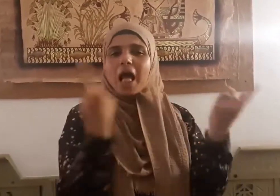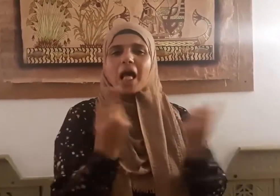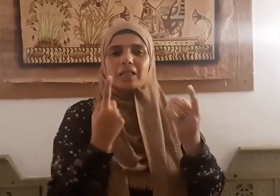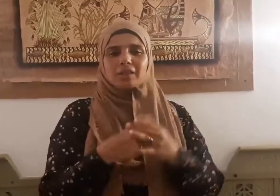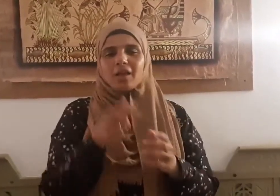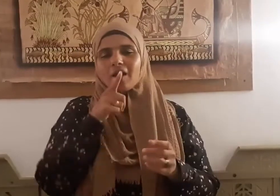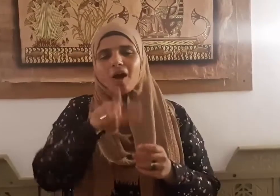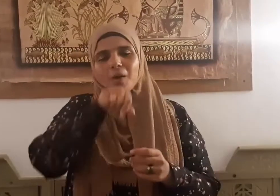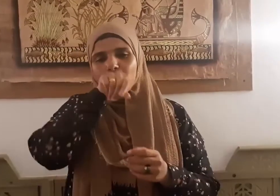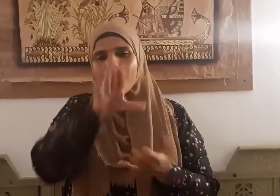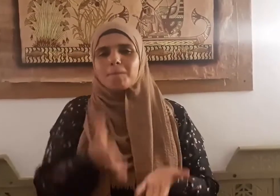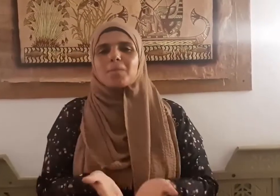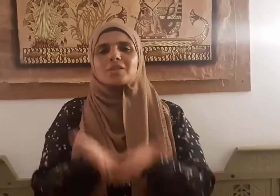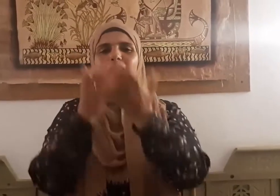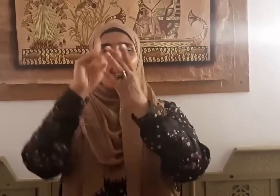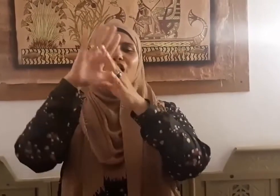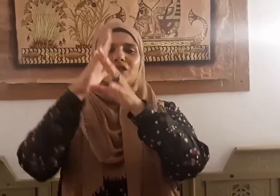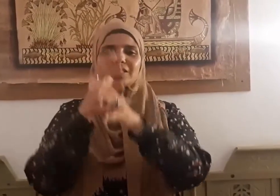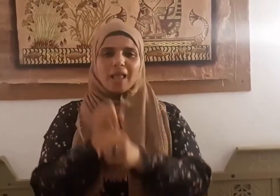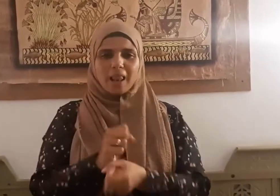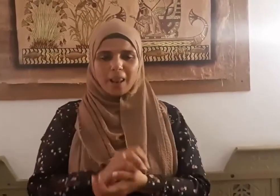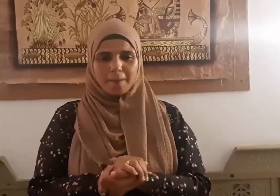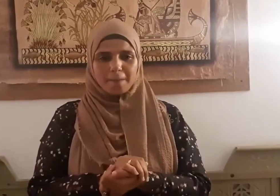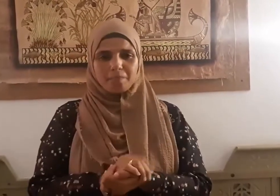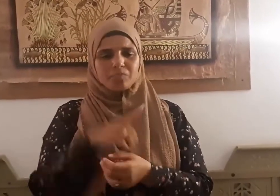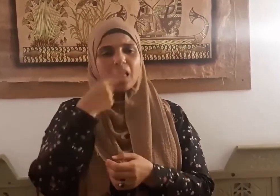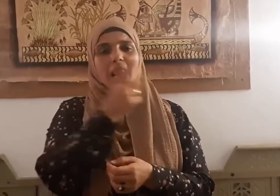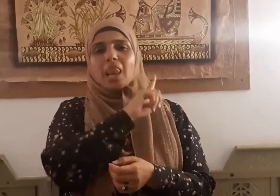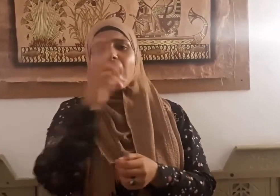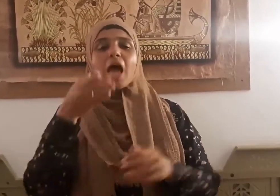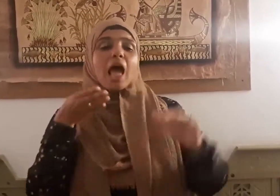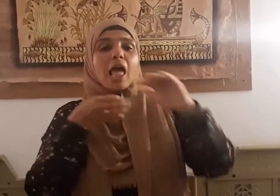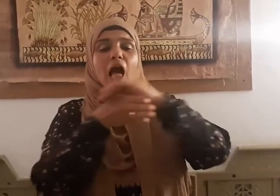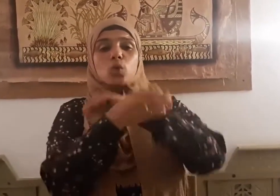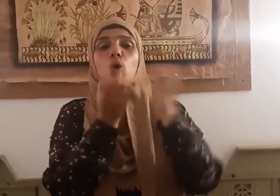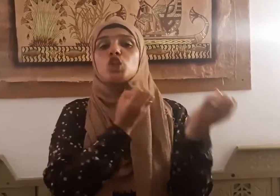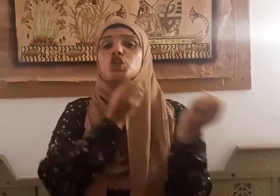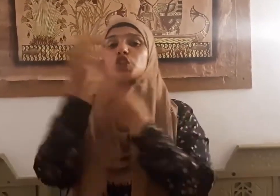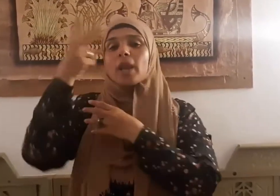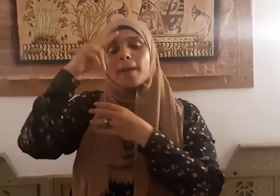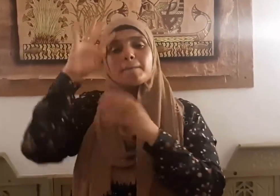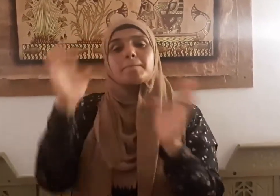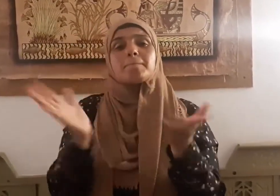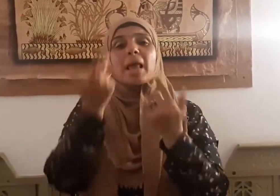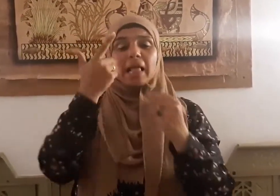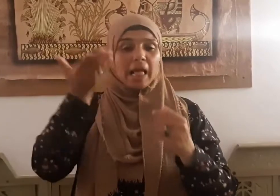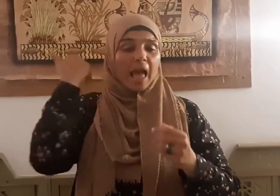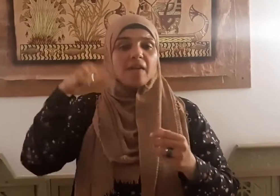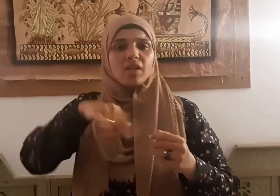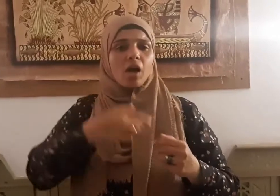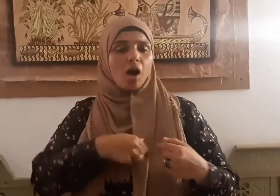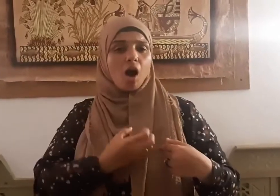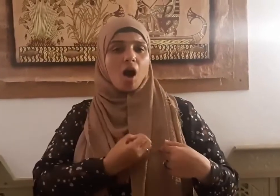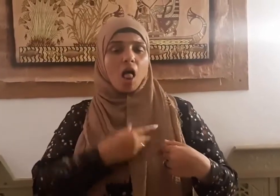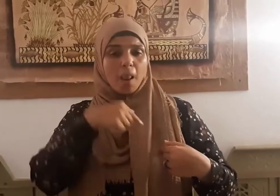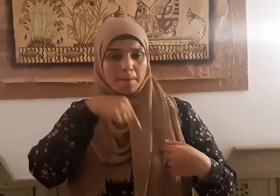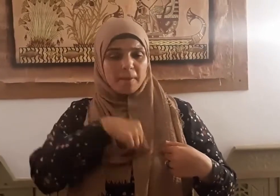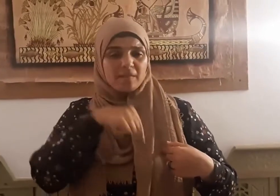صلى الله عليه وسلم لا يدخل الجنة من كان في قلبه مثقال برة من